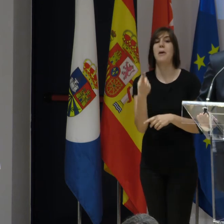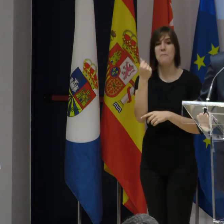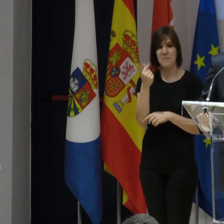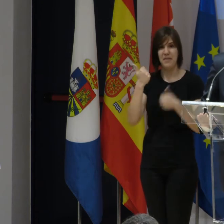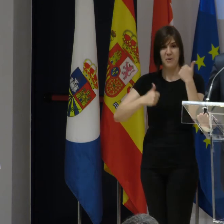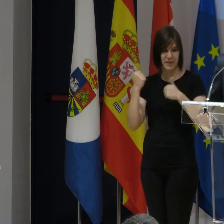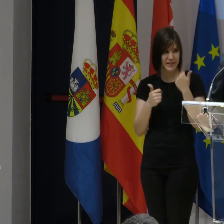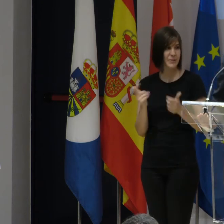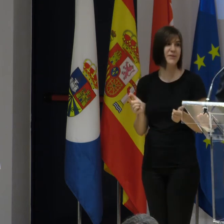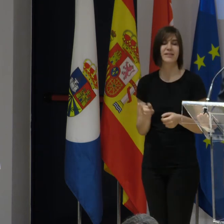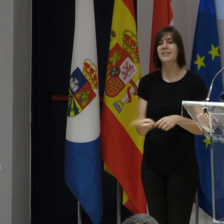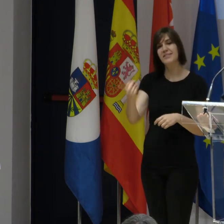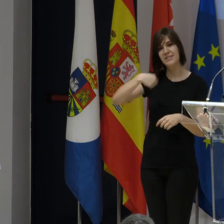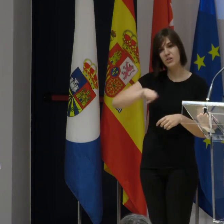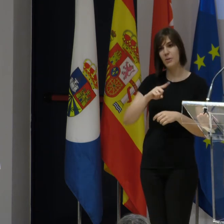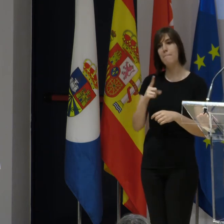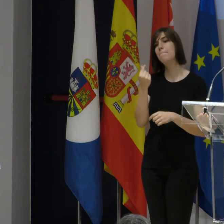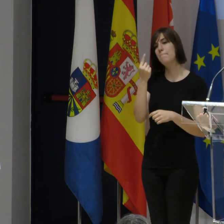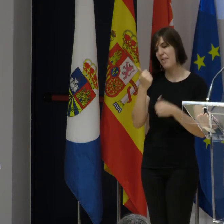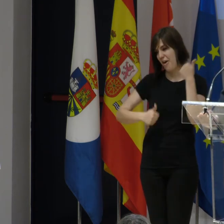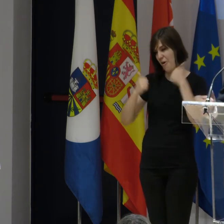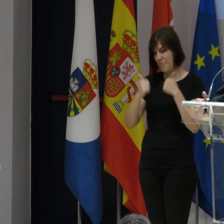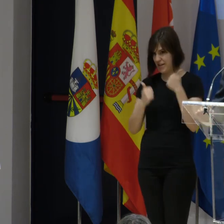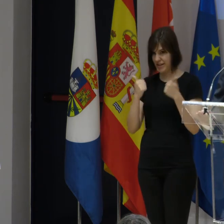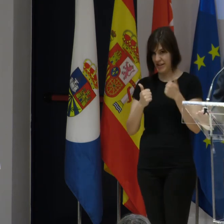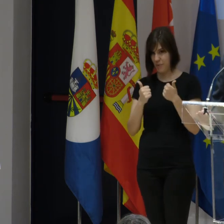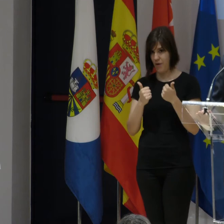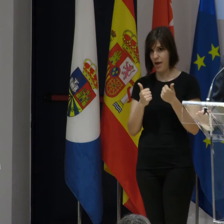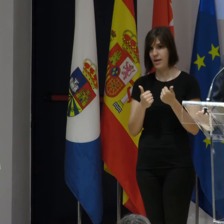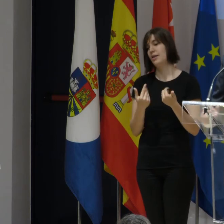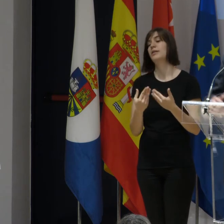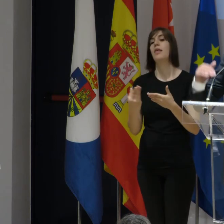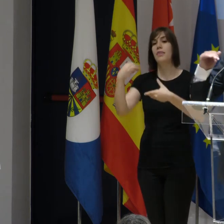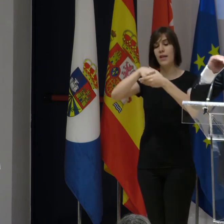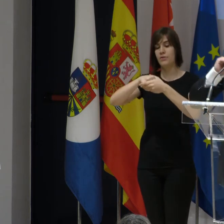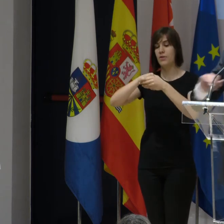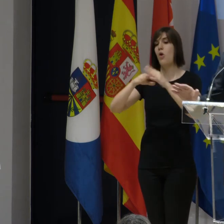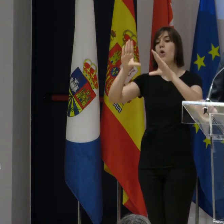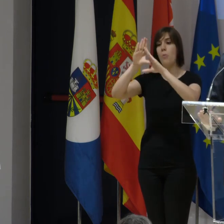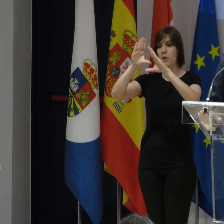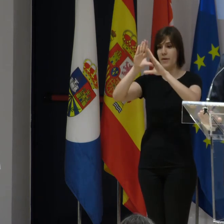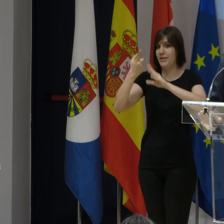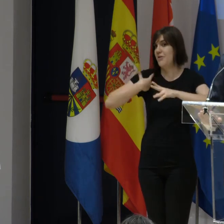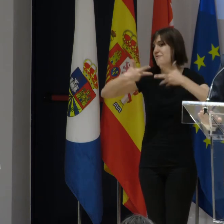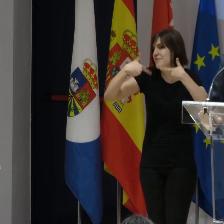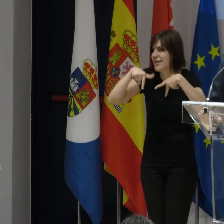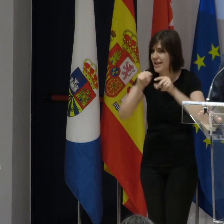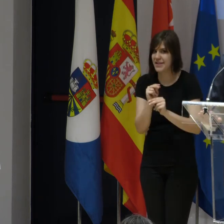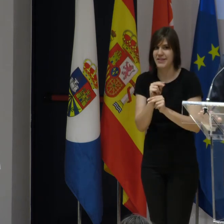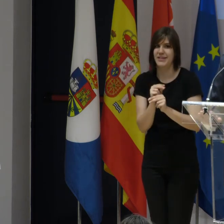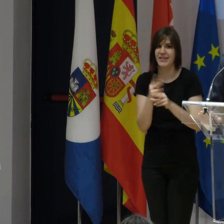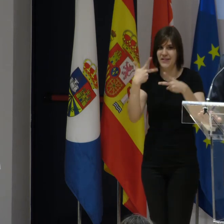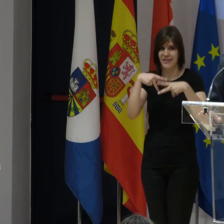creo que también hay que remarcarlo, que vamos a ser de los precios más competitivos a nivel de la Comunidad de Madrid. Finalizo y creo que